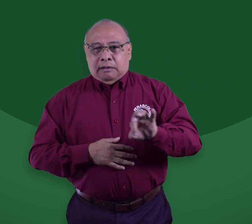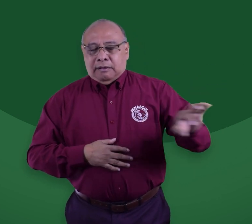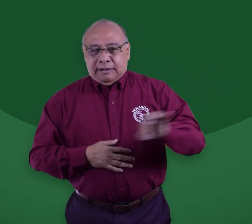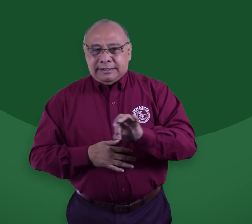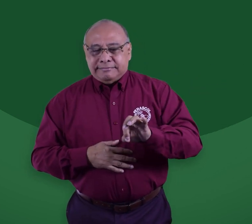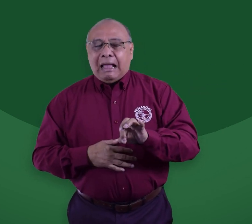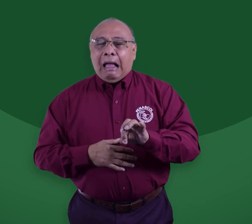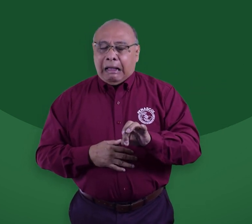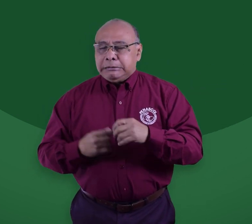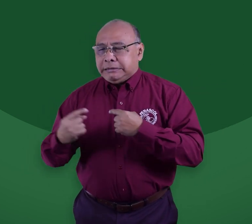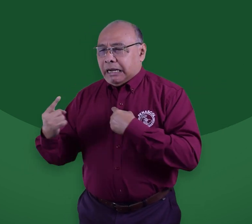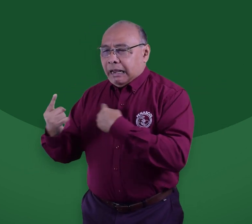Así se lo hicimos saber.